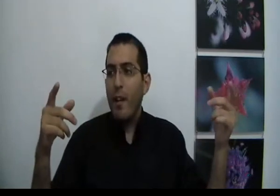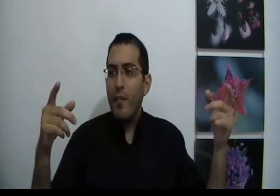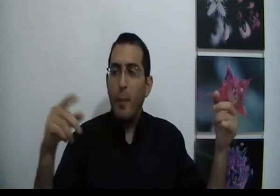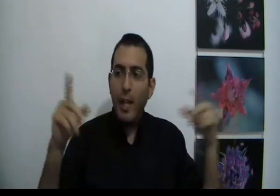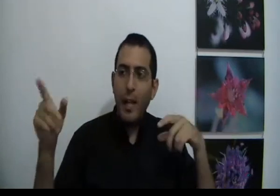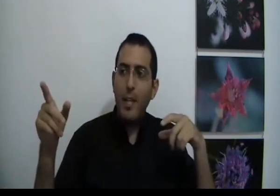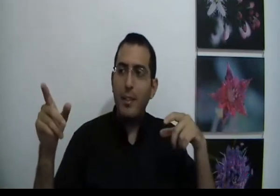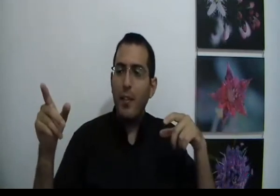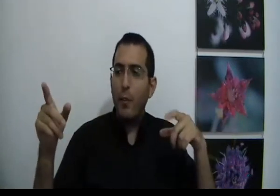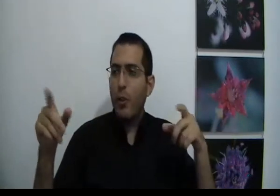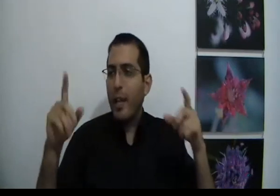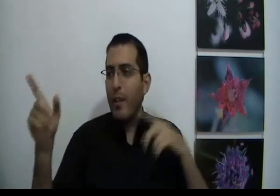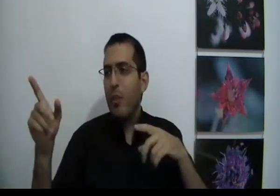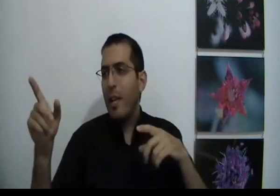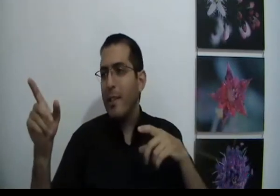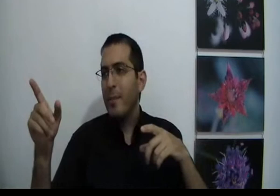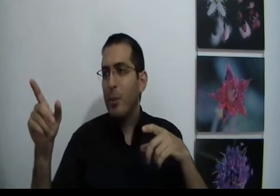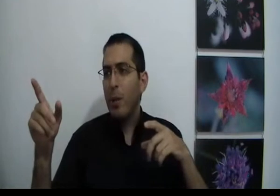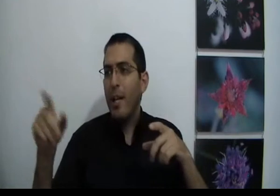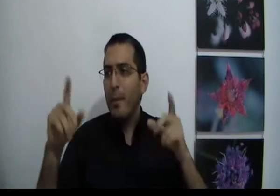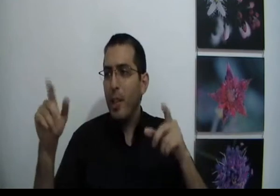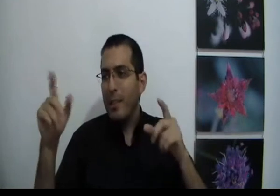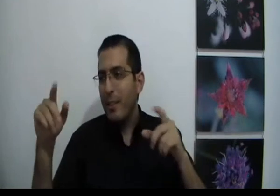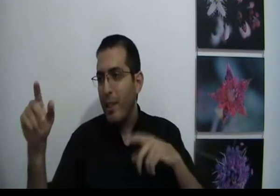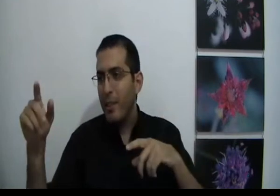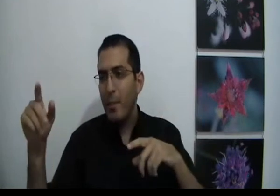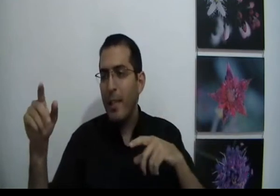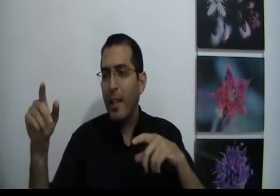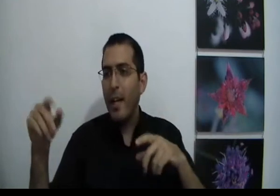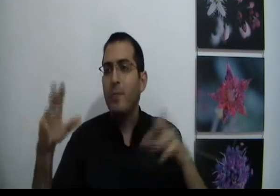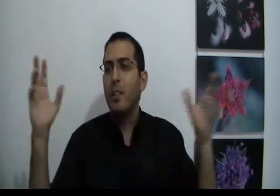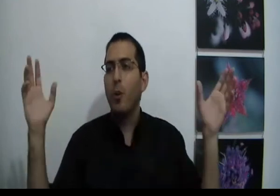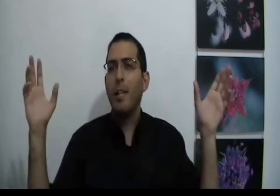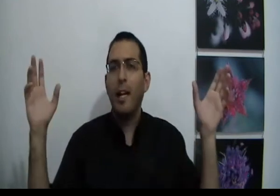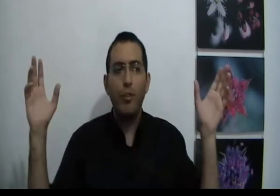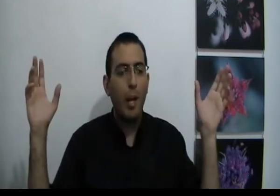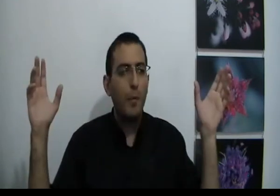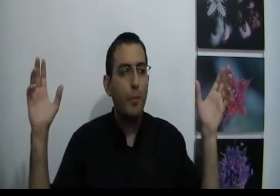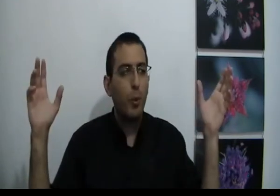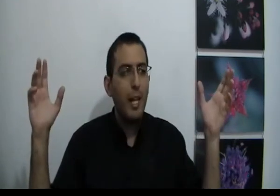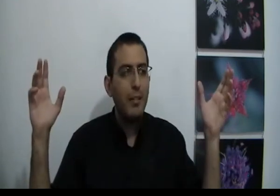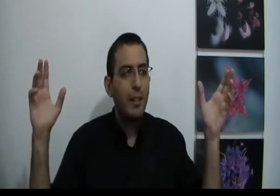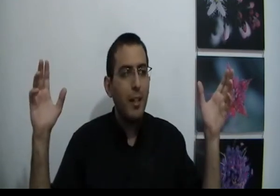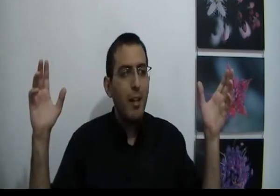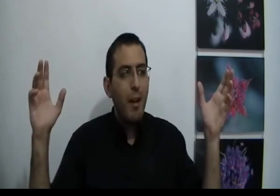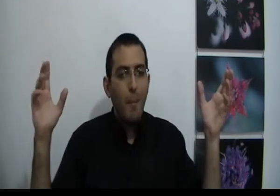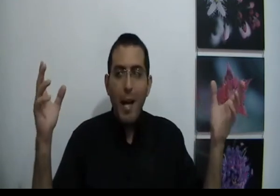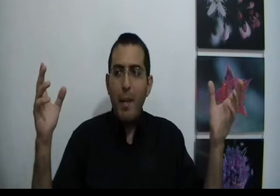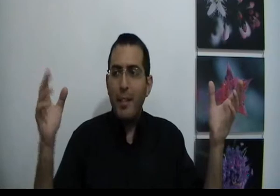ובוא אני נלח כ anunci על הצד ההפוך נגיד שיהיה לי איזה משהו רע האם שיהיה לי איזה דבר שנדמה לי כרע האם זה יגרום לי להרגיש רע באופן מוחלט מה האמת?